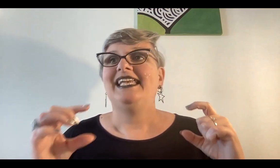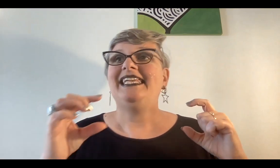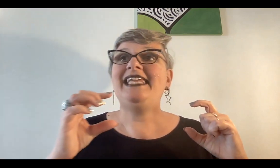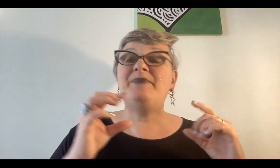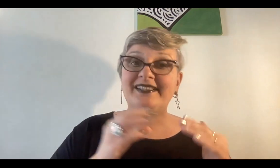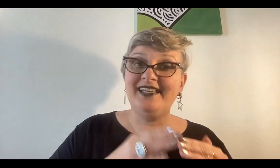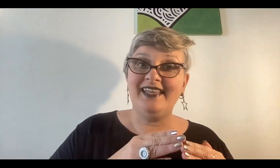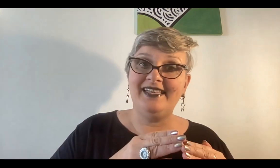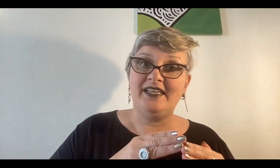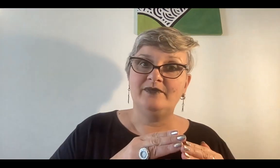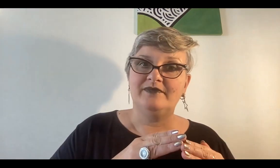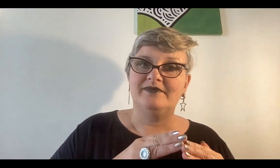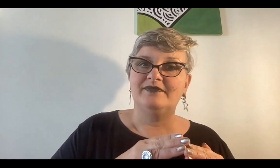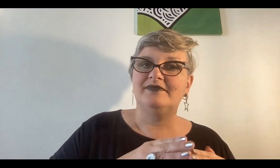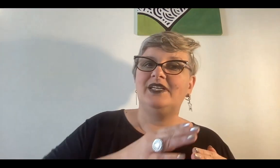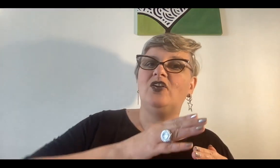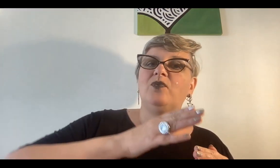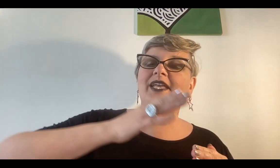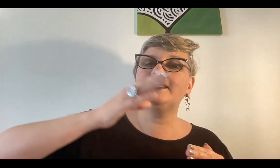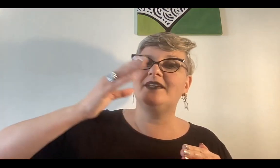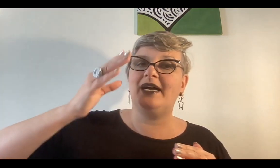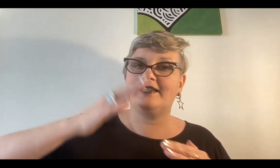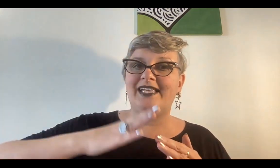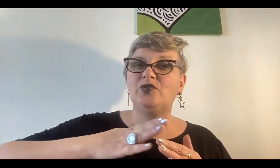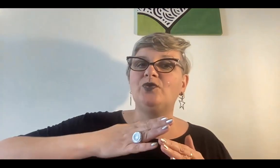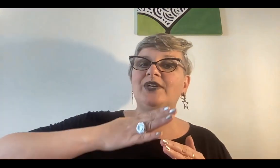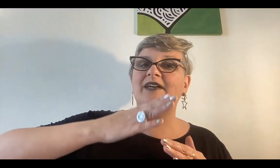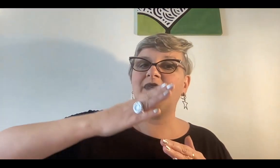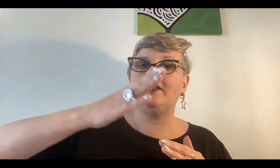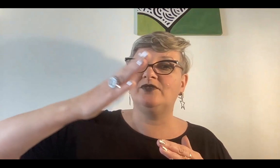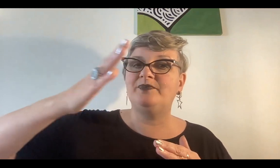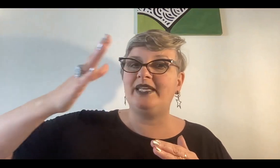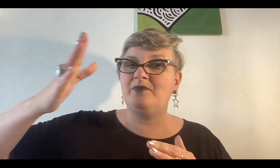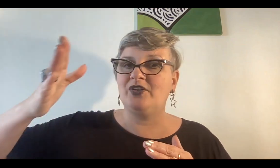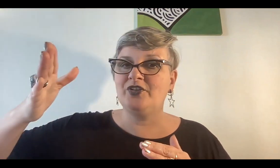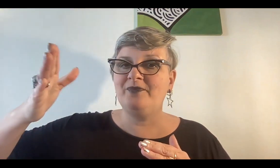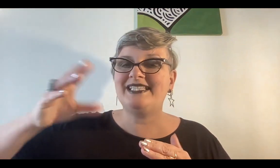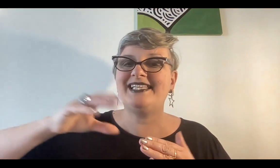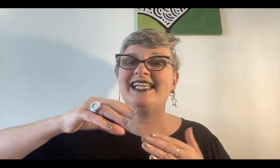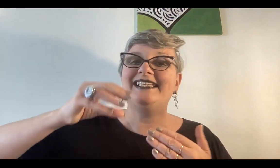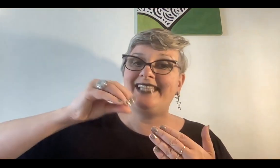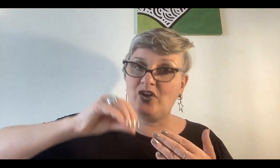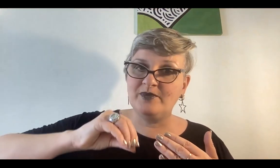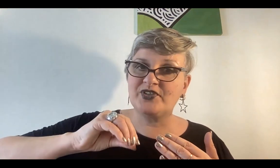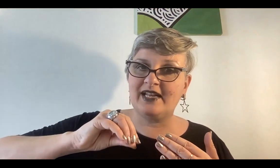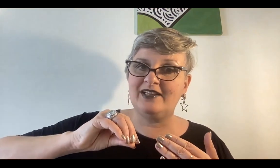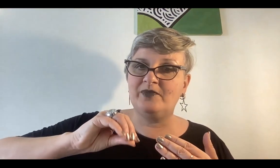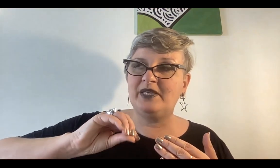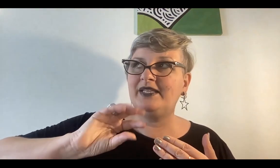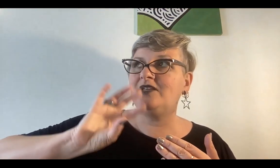y a partir de ahí los voy a llevar en todo un camino un periplo de dos meses de cómo cerrar el 2021